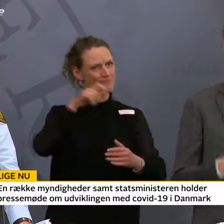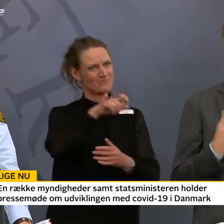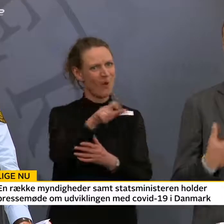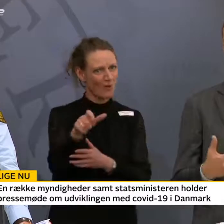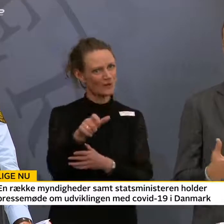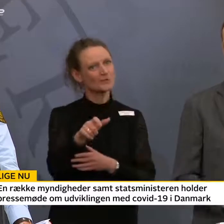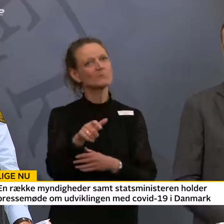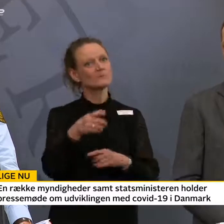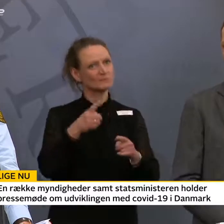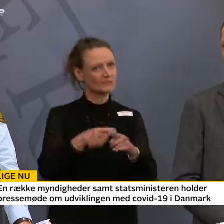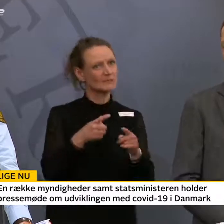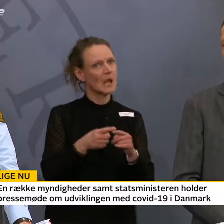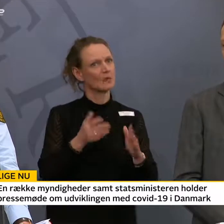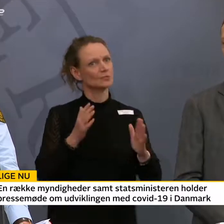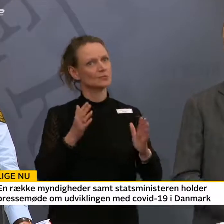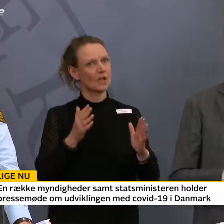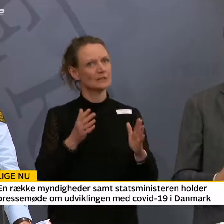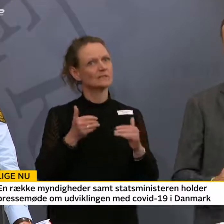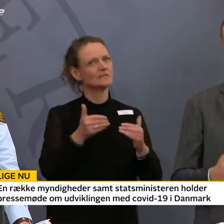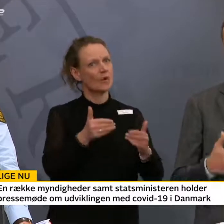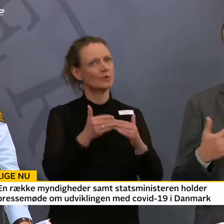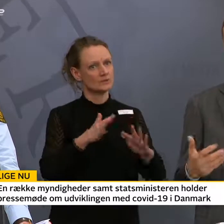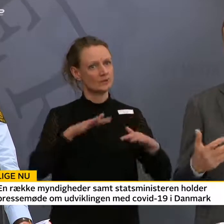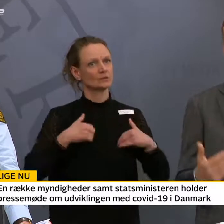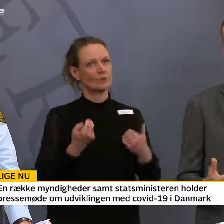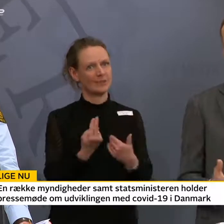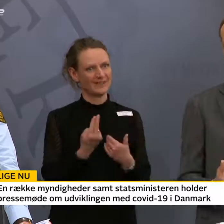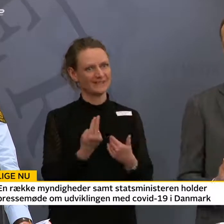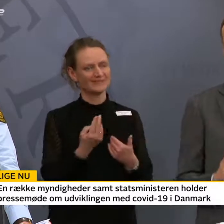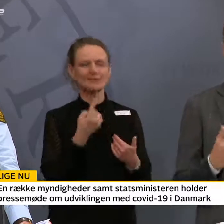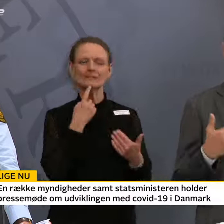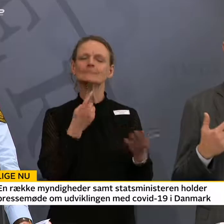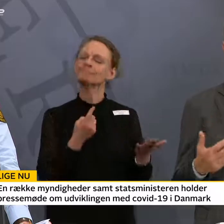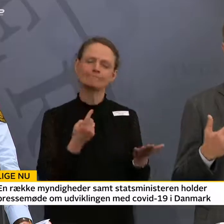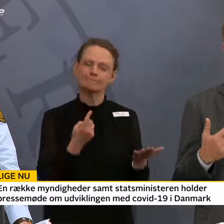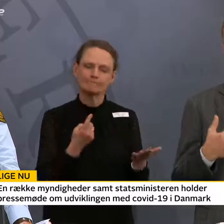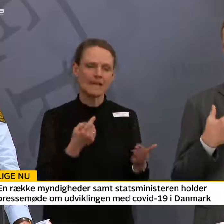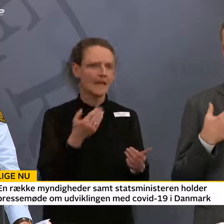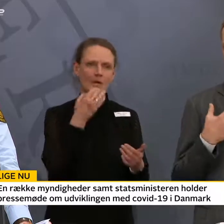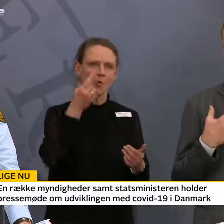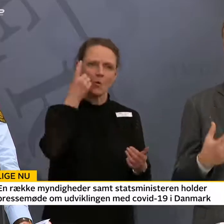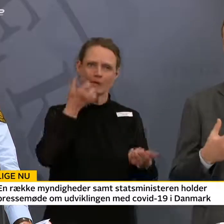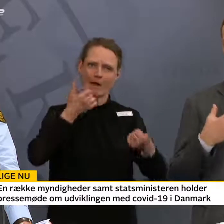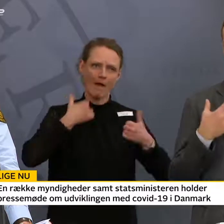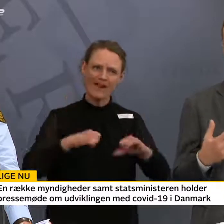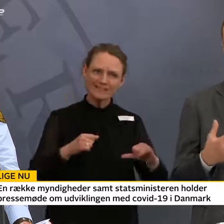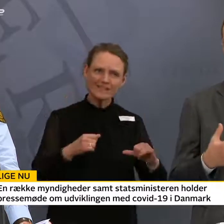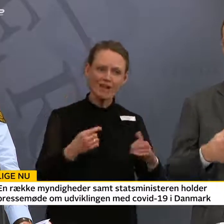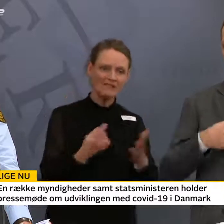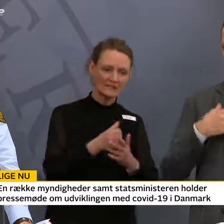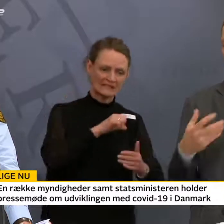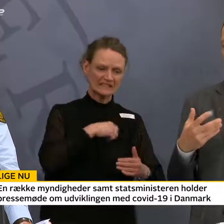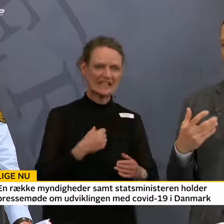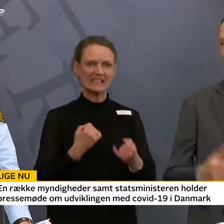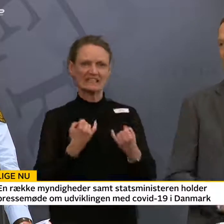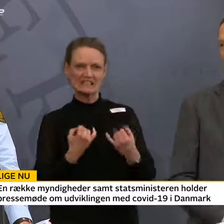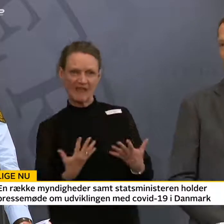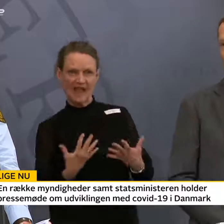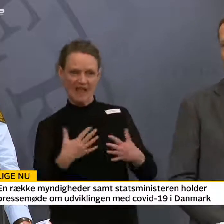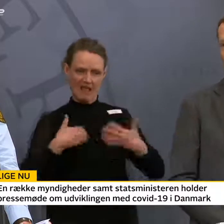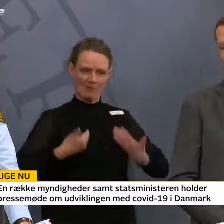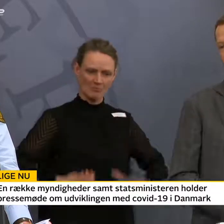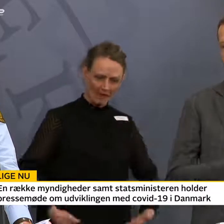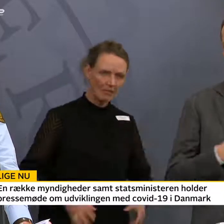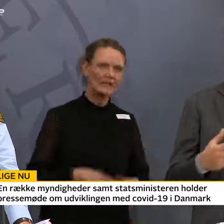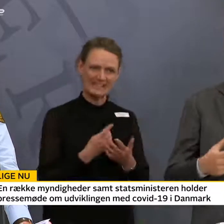udsatte på deres egen sundhed og siger, I skal nok ikke rejse. Det er ikke nogen god idé at rejse, hvis man er svækket på helbredet eller er i de her særlige